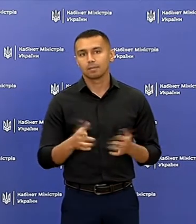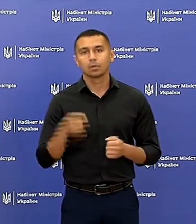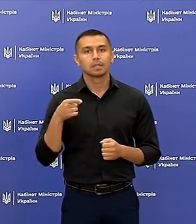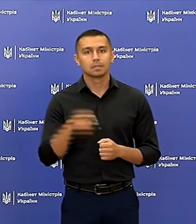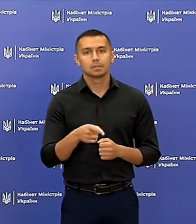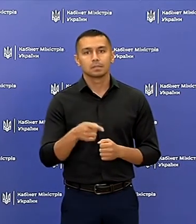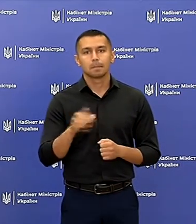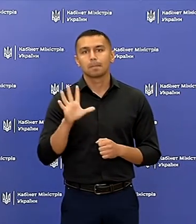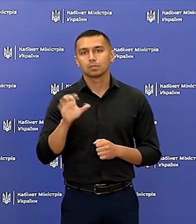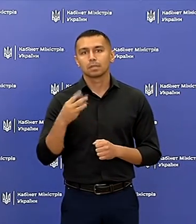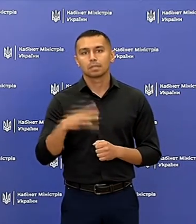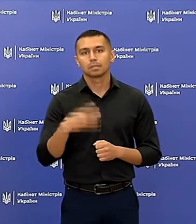1534. Субтитрувальниця Оля Шор Субтитрувальниця Оля